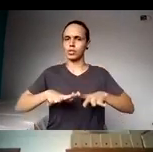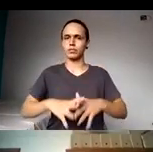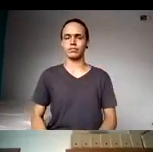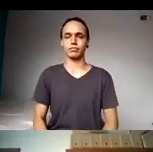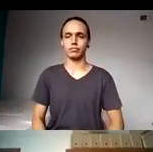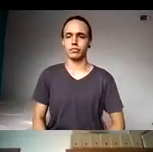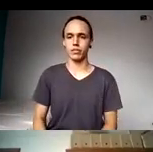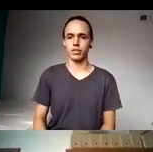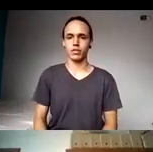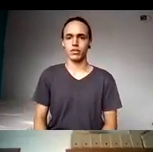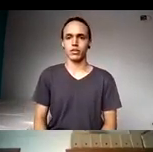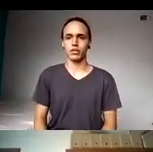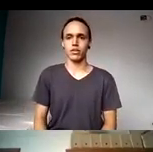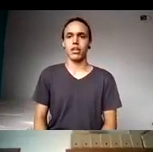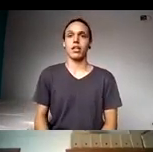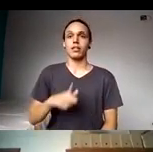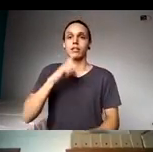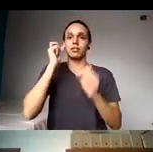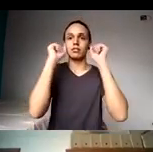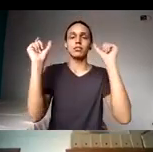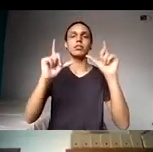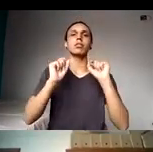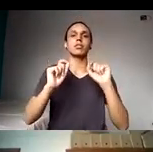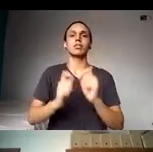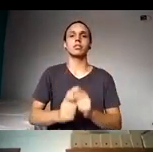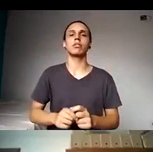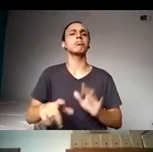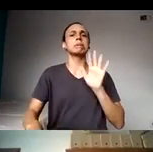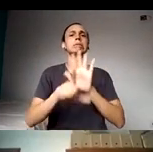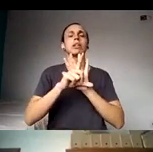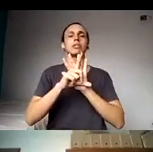Eu trouxe aqui um destaquezinho porque essa lei ela também